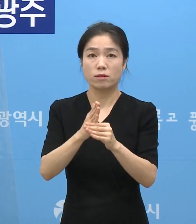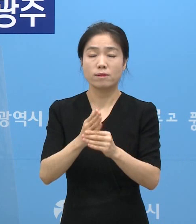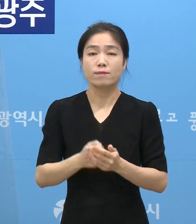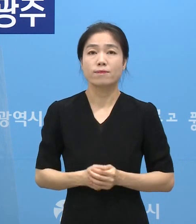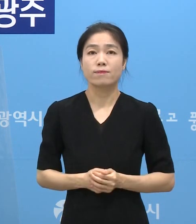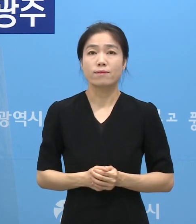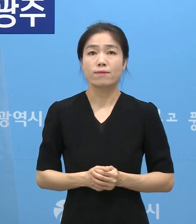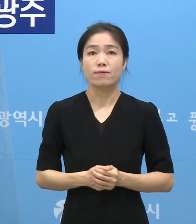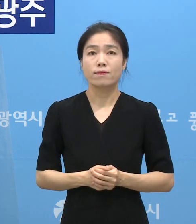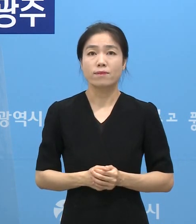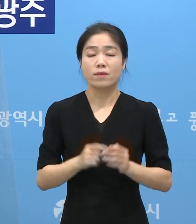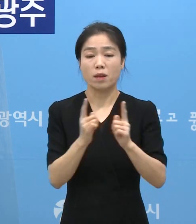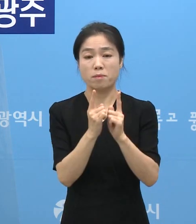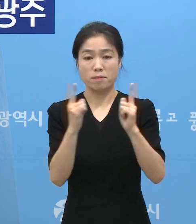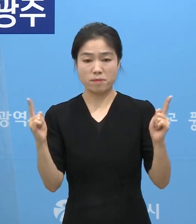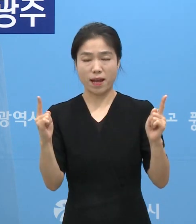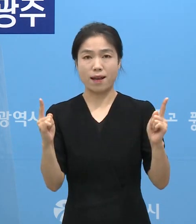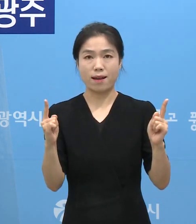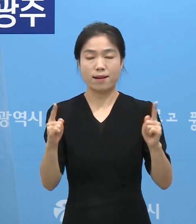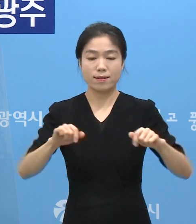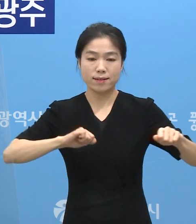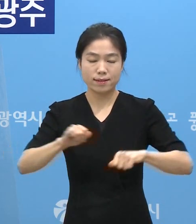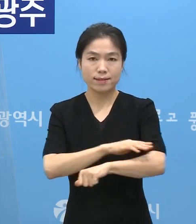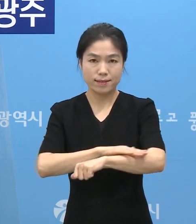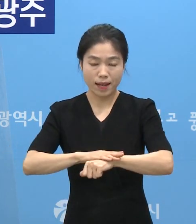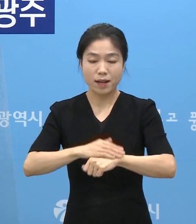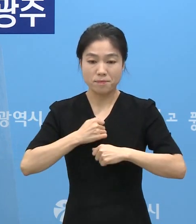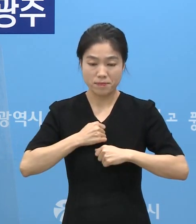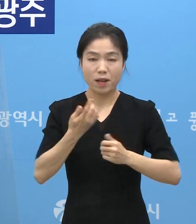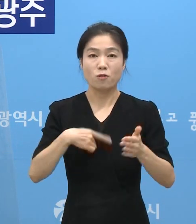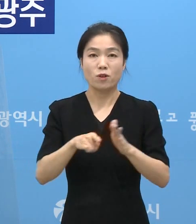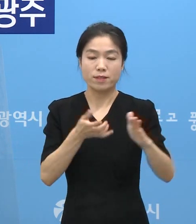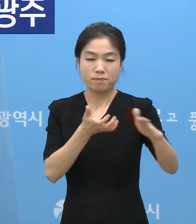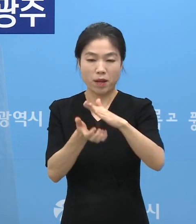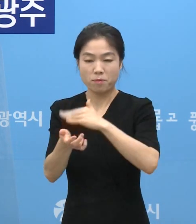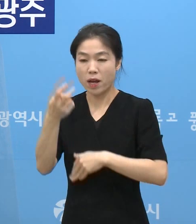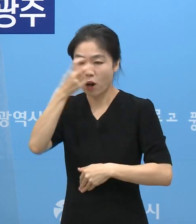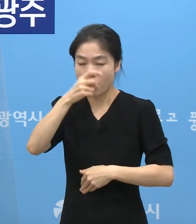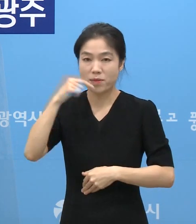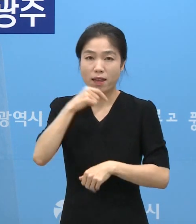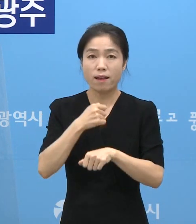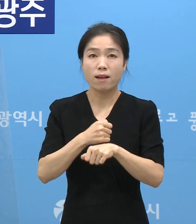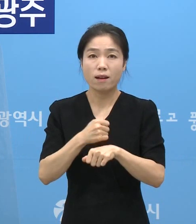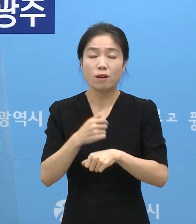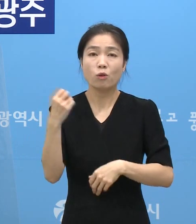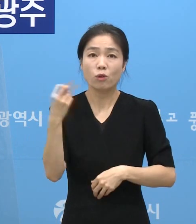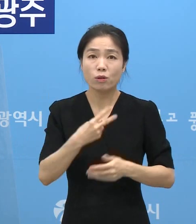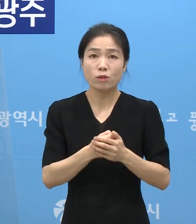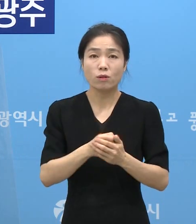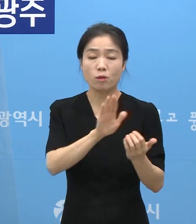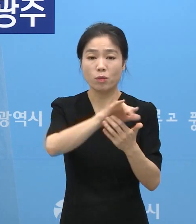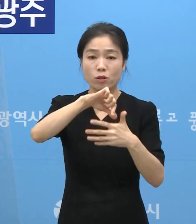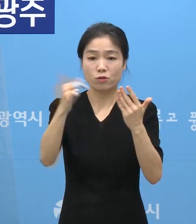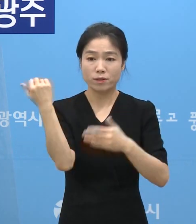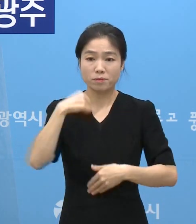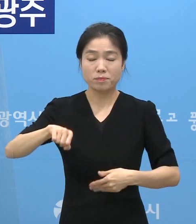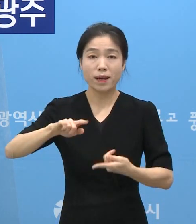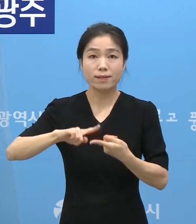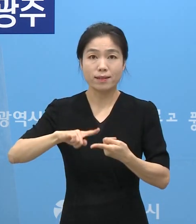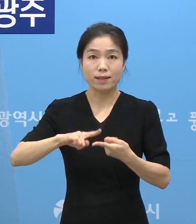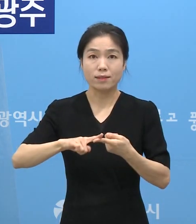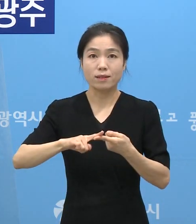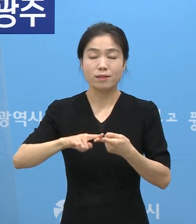거리 두기 이행력을 높이기 위해서 현장 점검을 강화함은 물론이고 방역수칙 위반에 대하여는